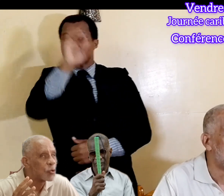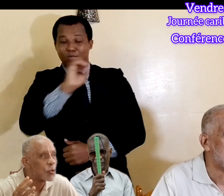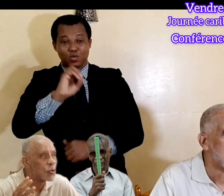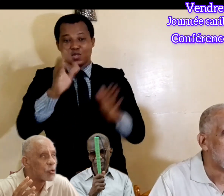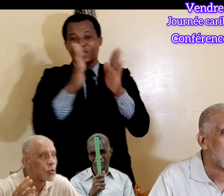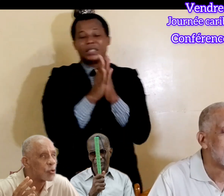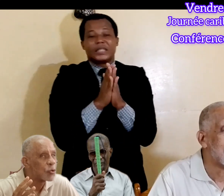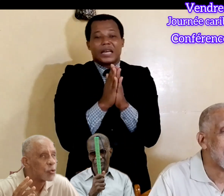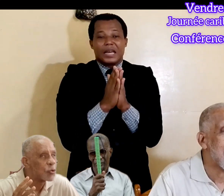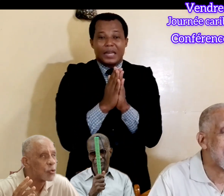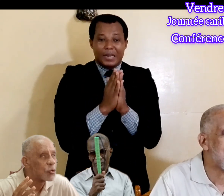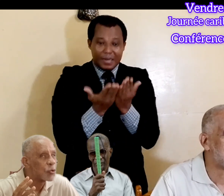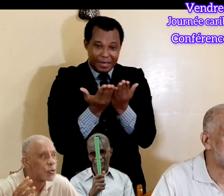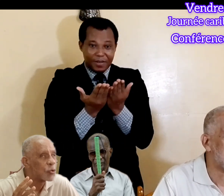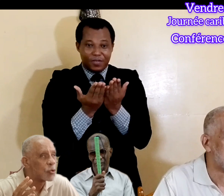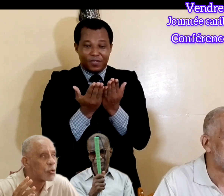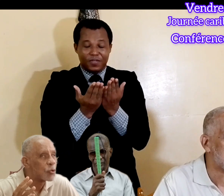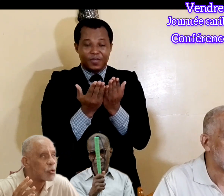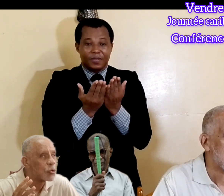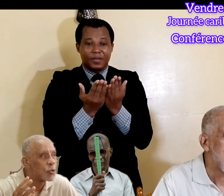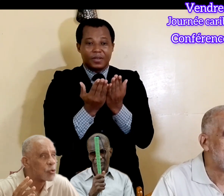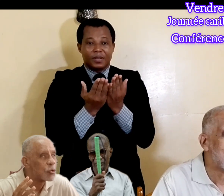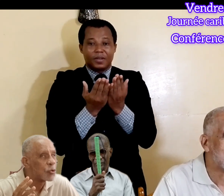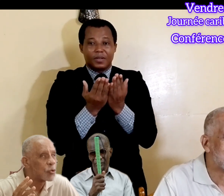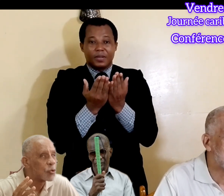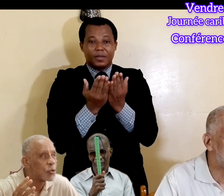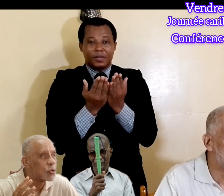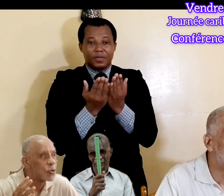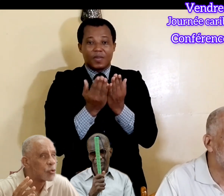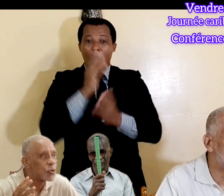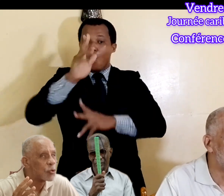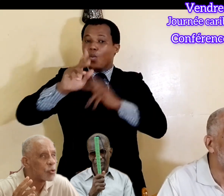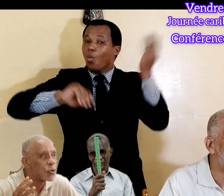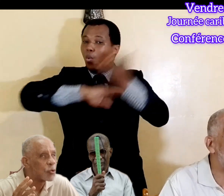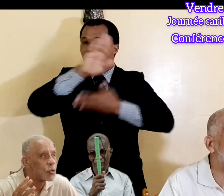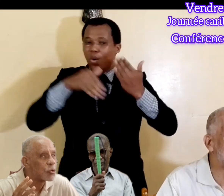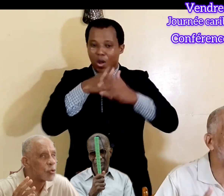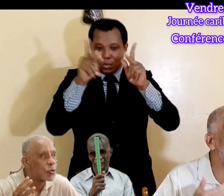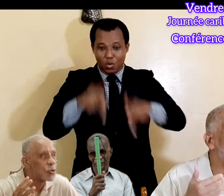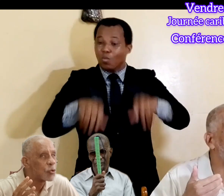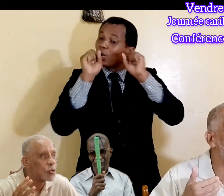qui ont à la disposition,